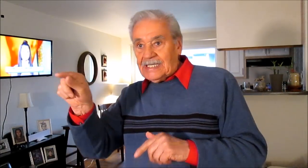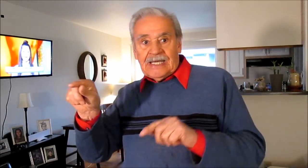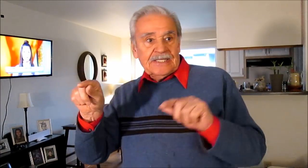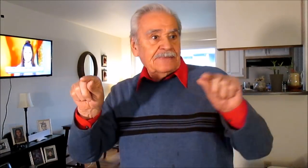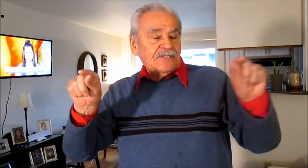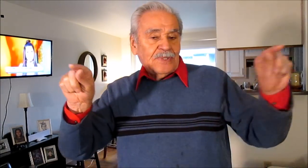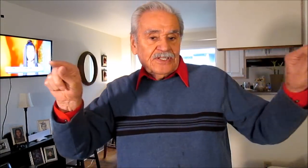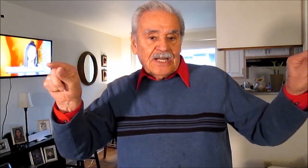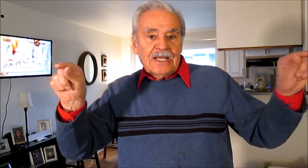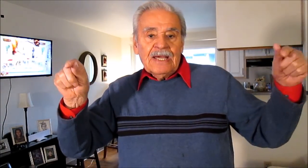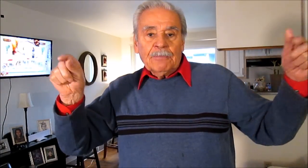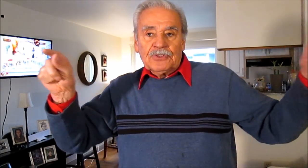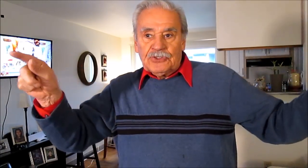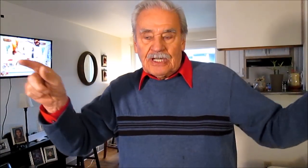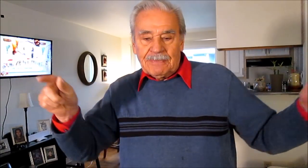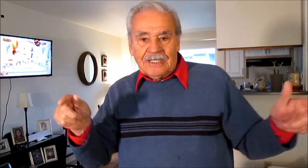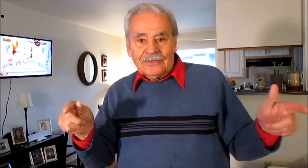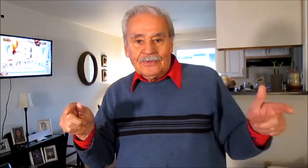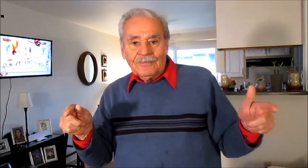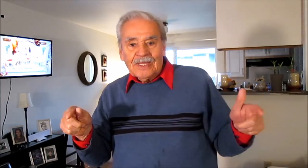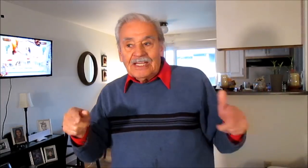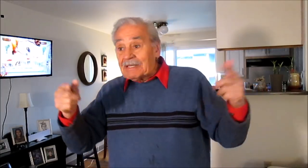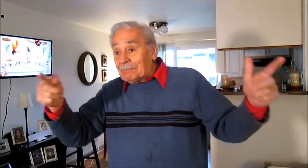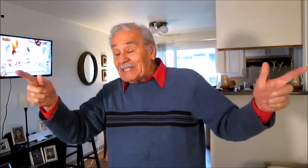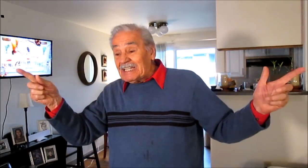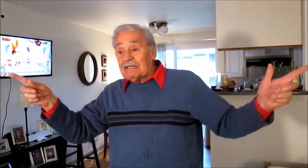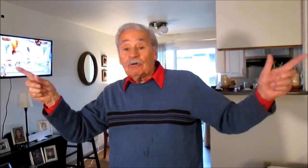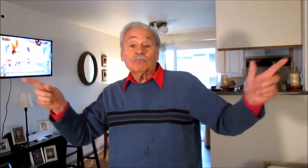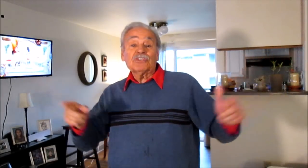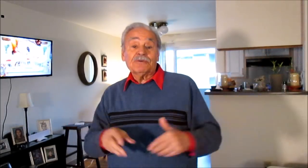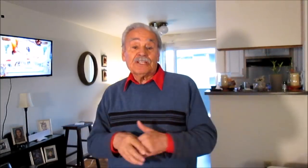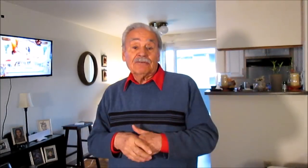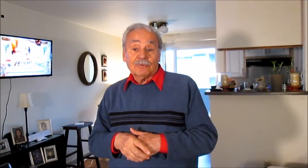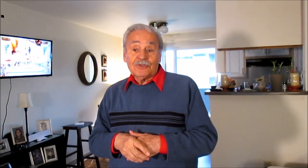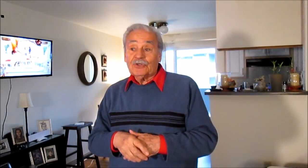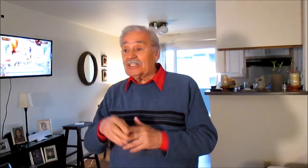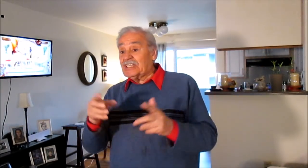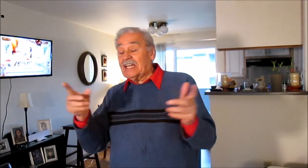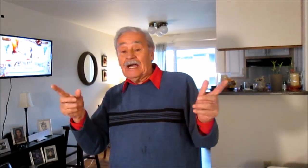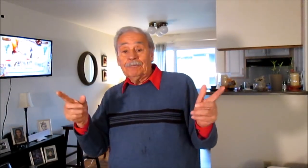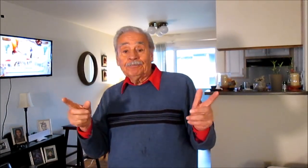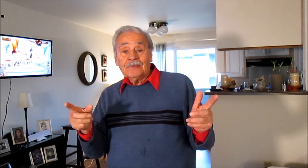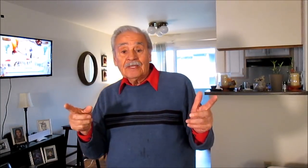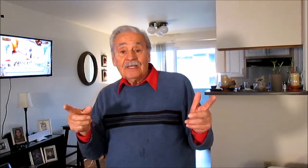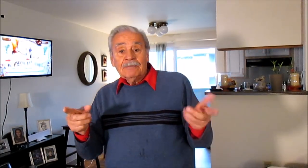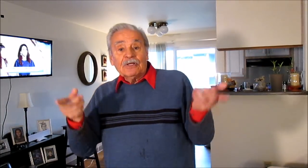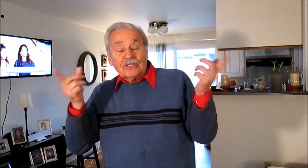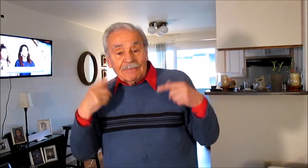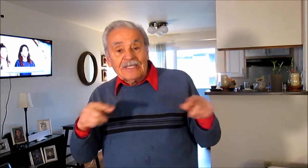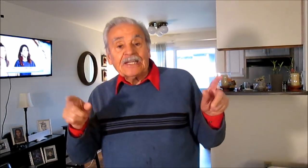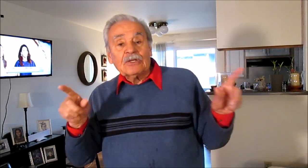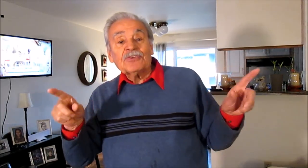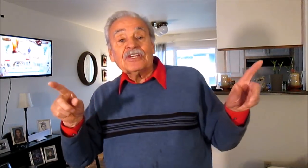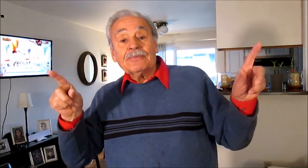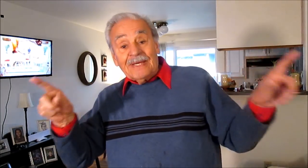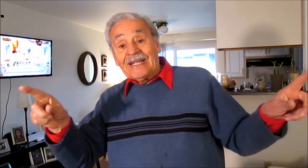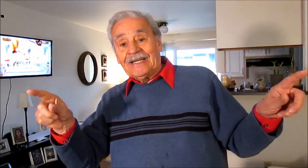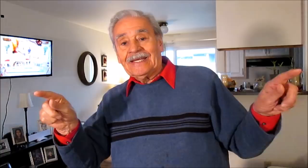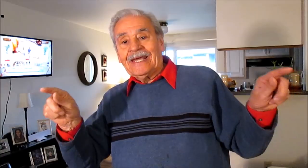ideas y visualizar posicionamiento y repetir muchas veces la información que llega pero también te quiero hacer ver que